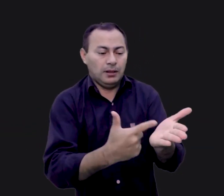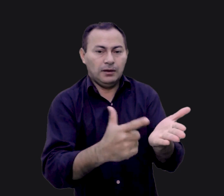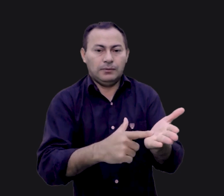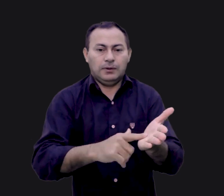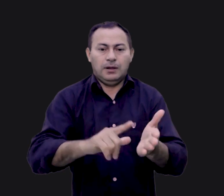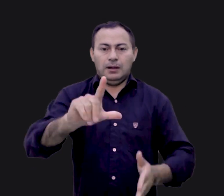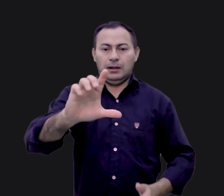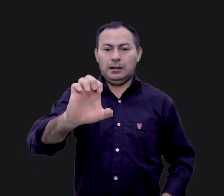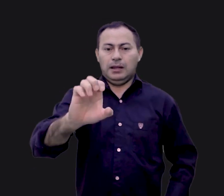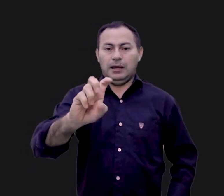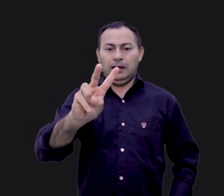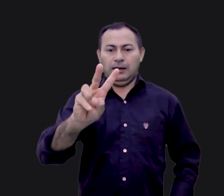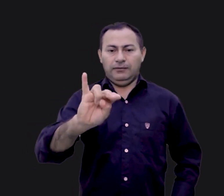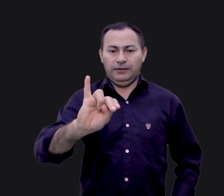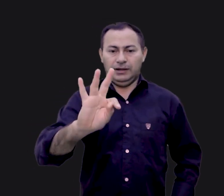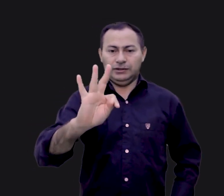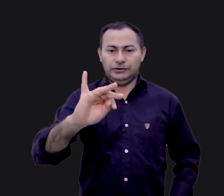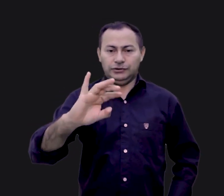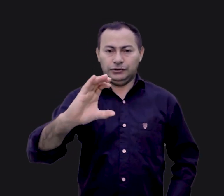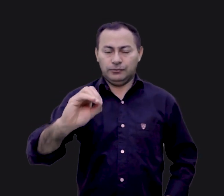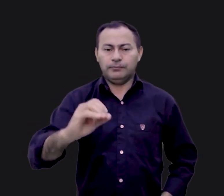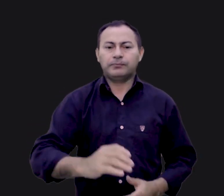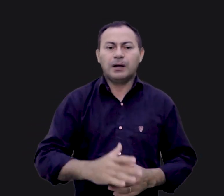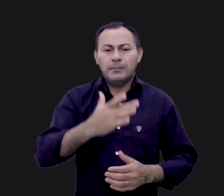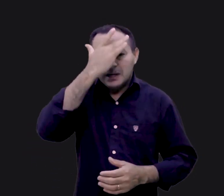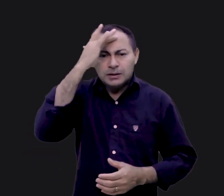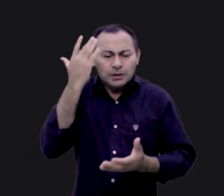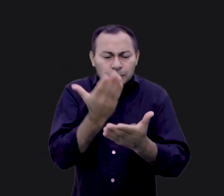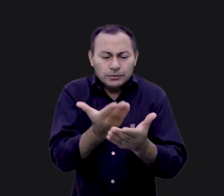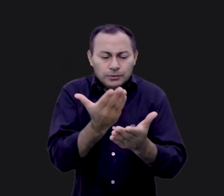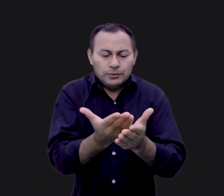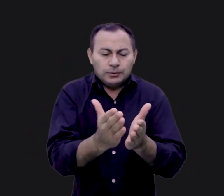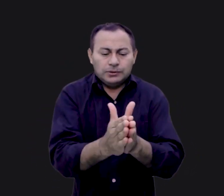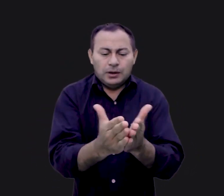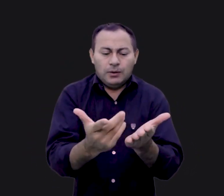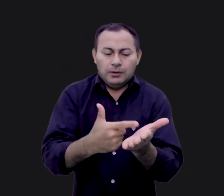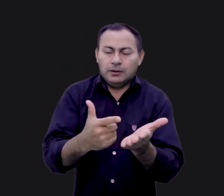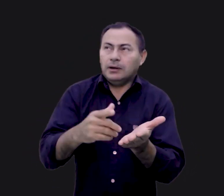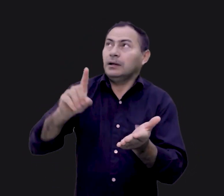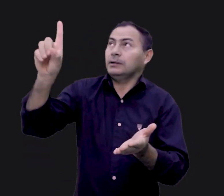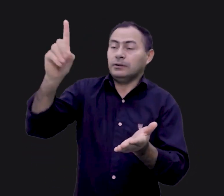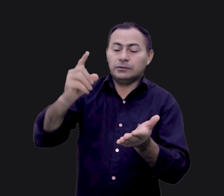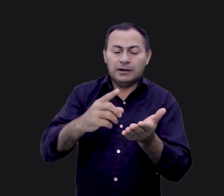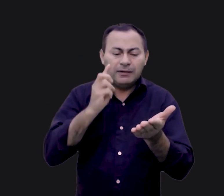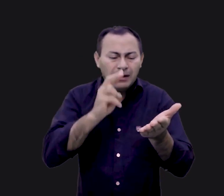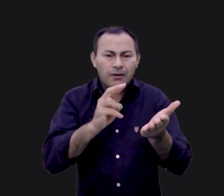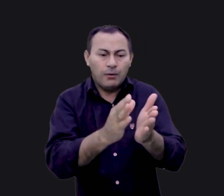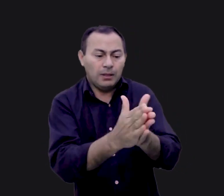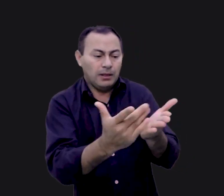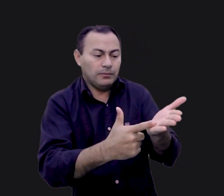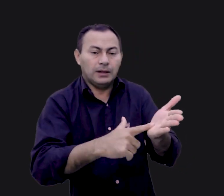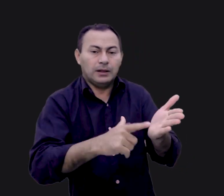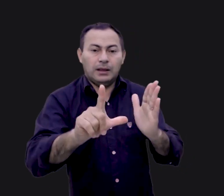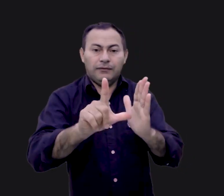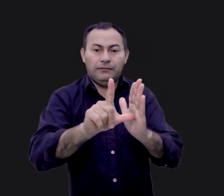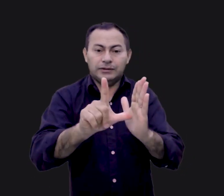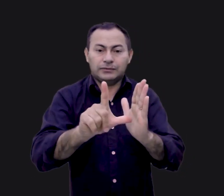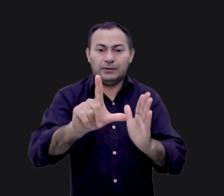Pessoas que estudam a Bíblia consideram o livro de Levítico como sendo um livro de difícil interpretação. Como já dissemos antes,